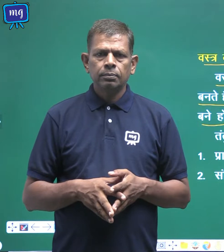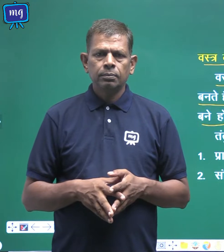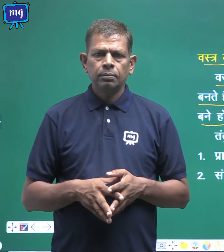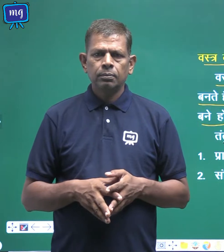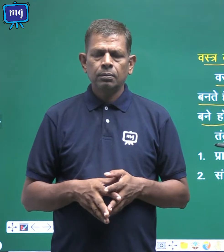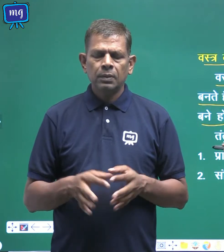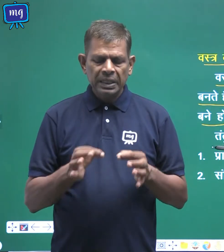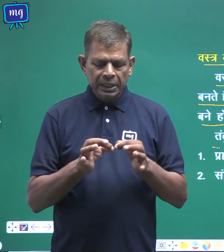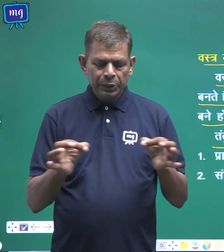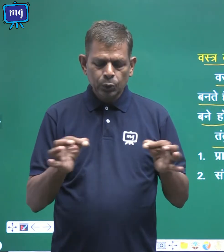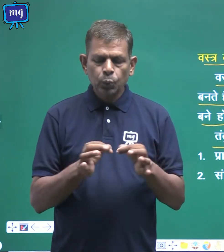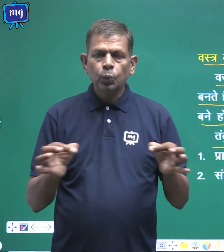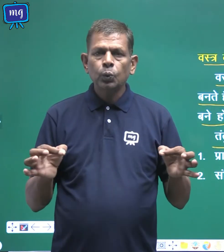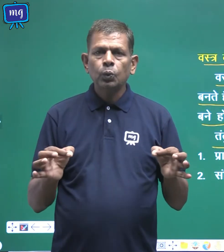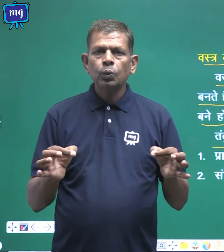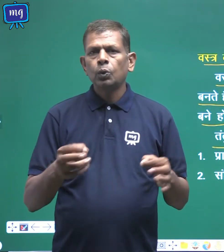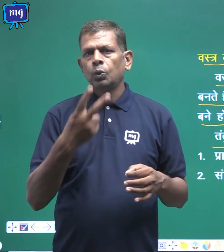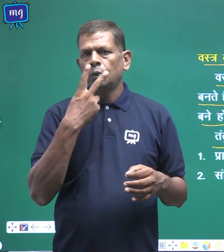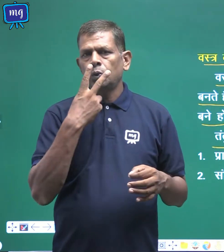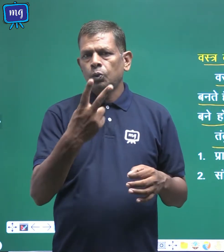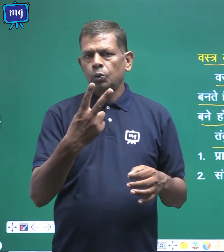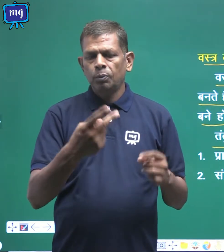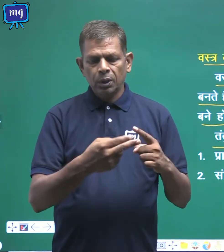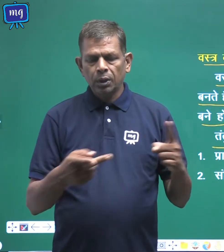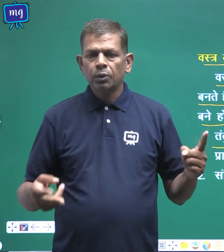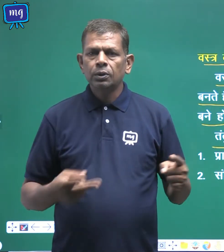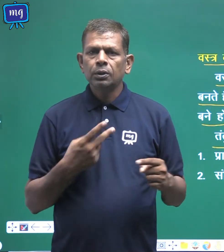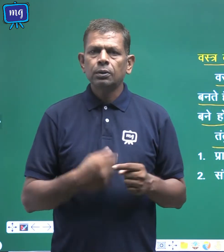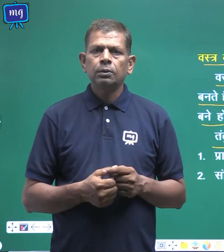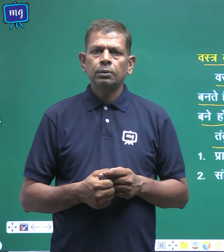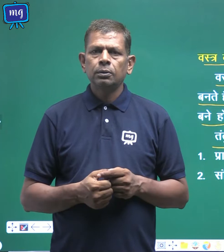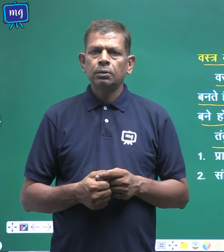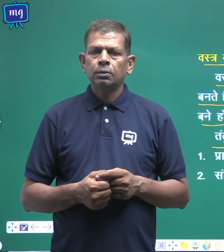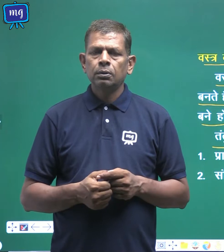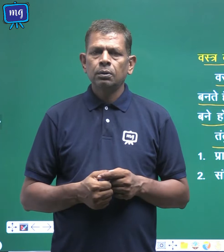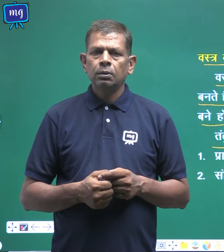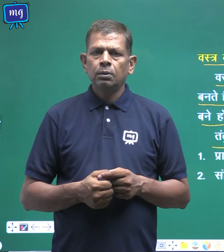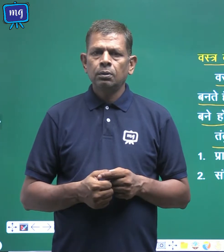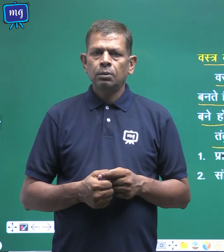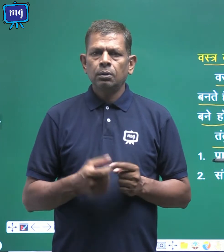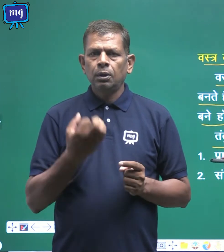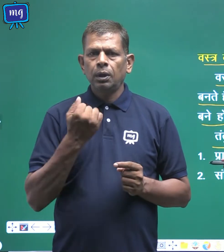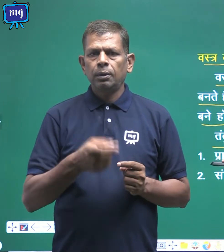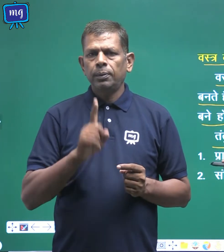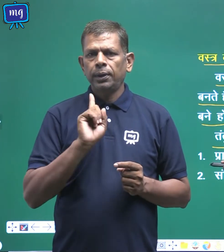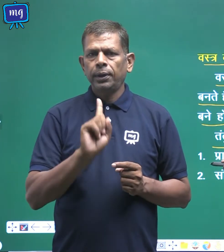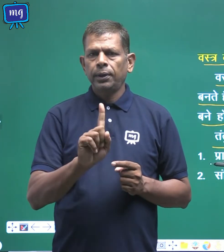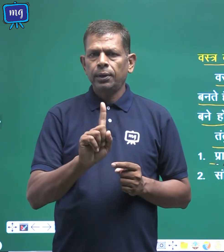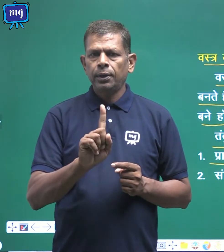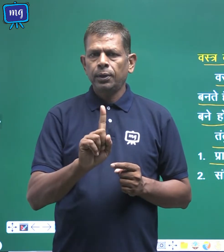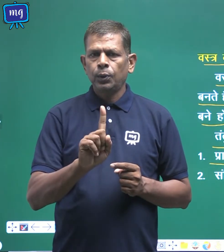तंतु दो प्रकार के होते हैं नमबर एक